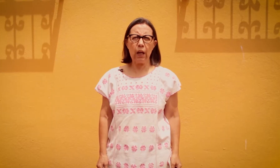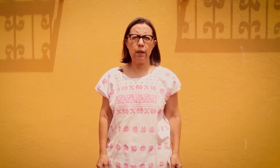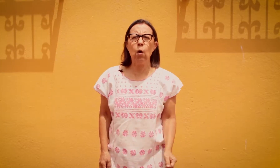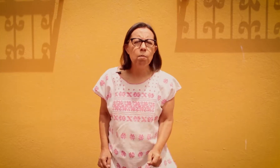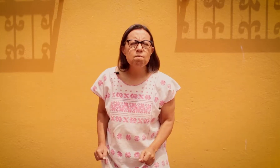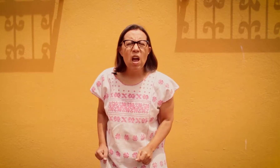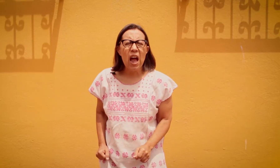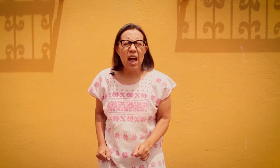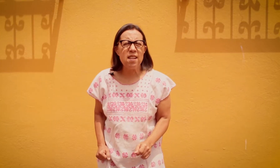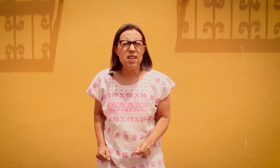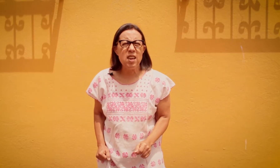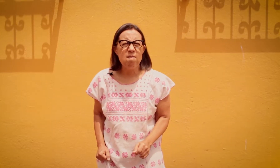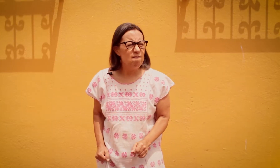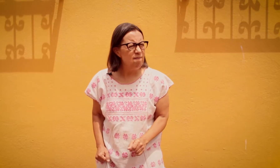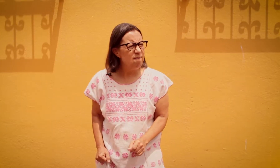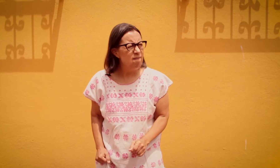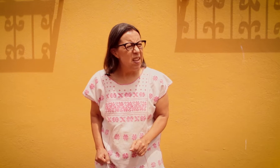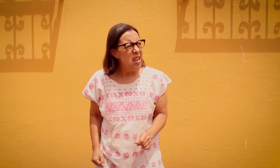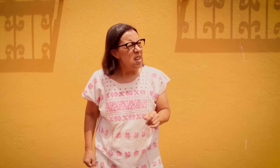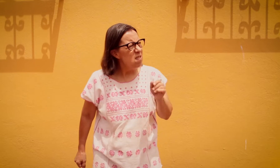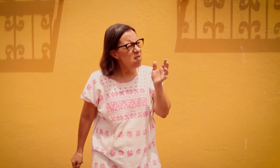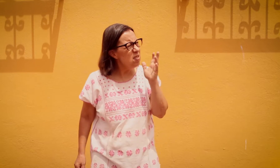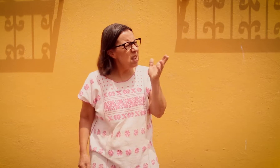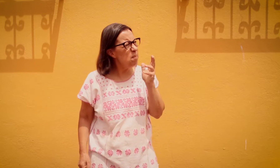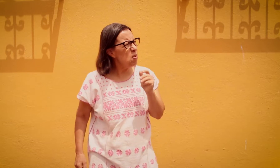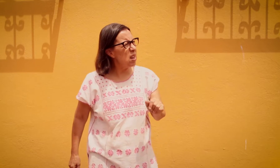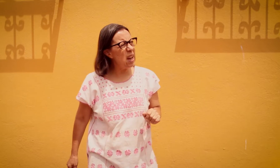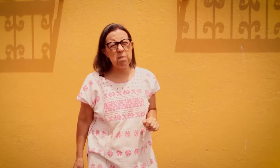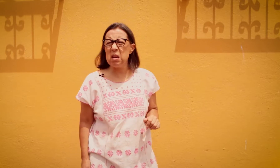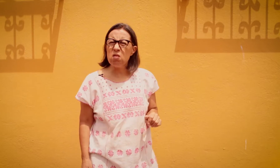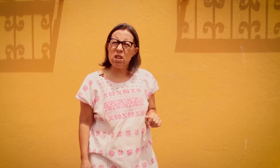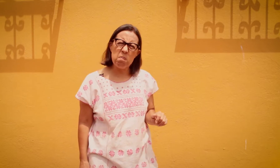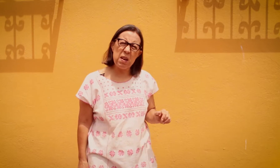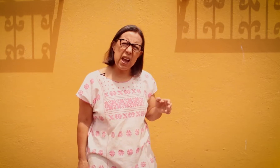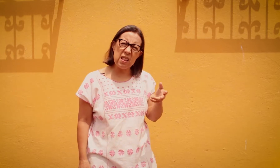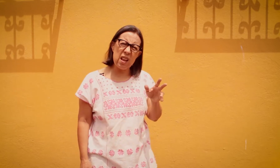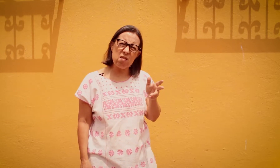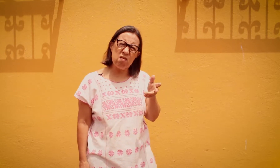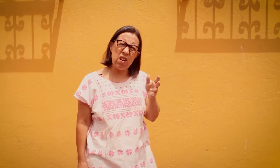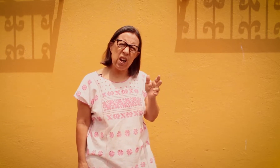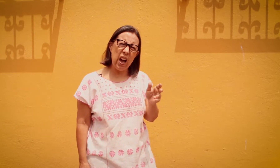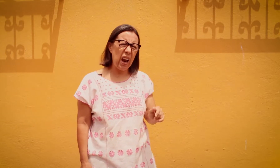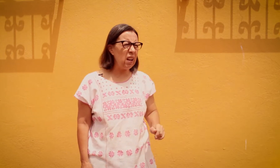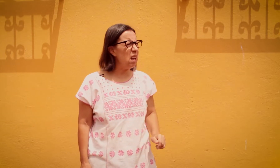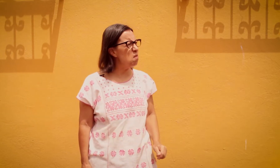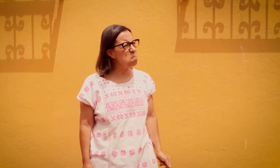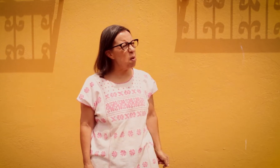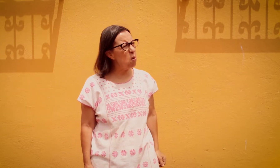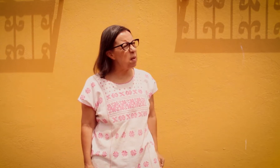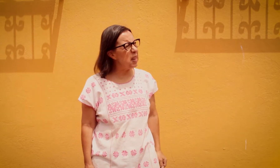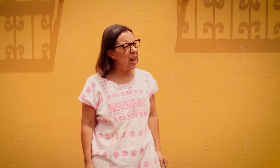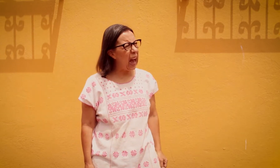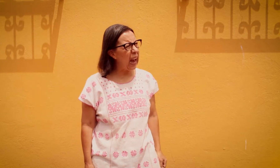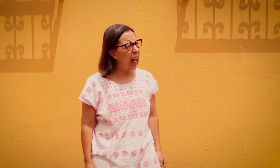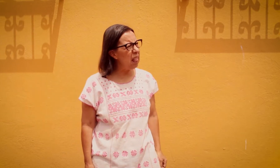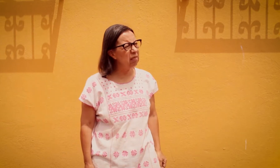que le dijo, Andy, no sé por qué, pero siempre andas con el carácter un poco abinagrado.